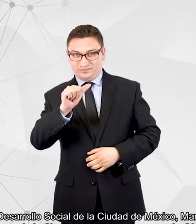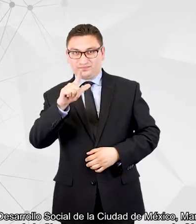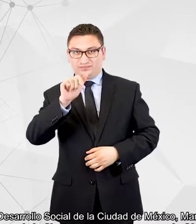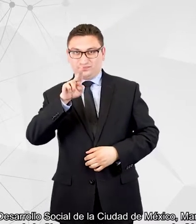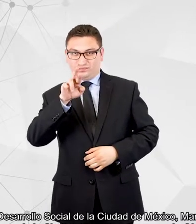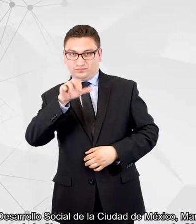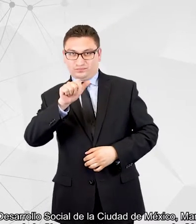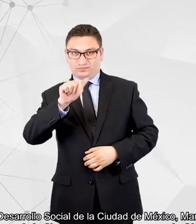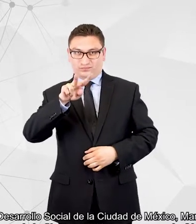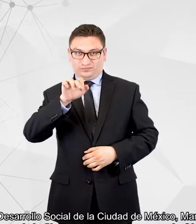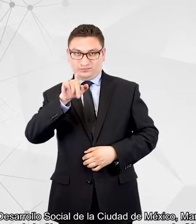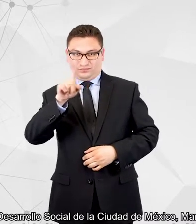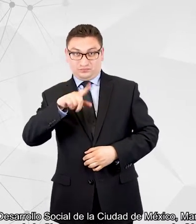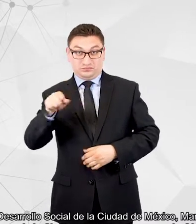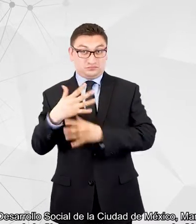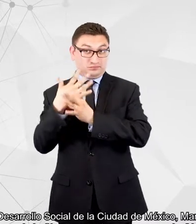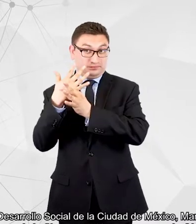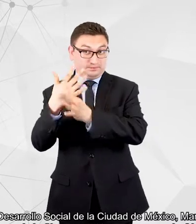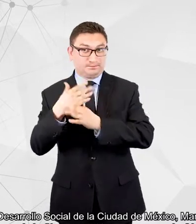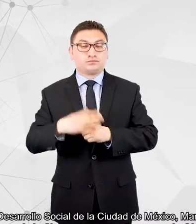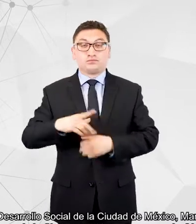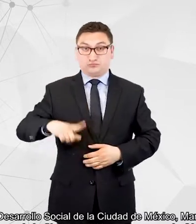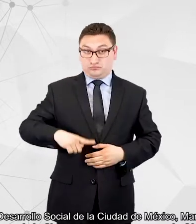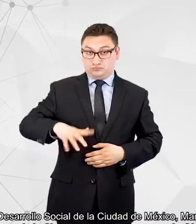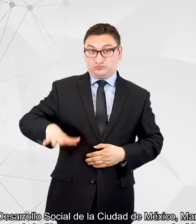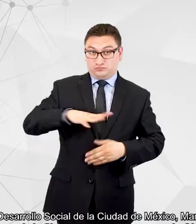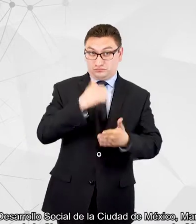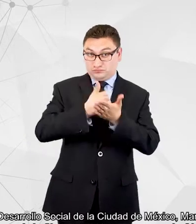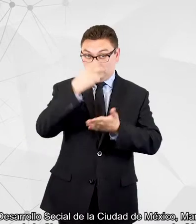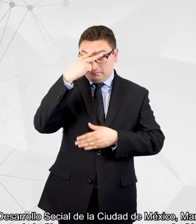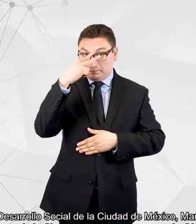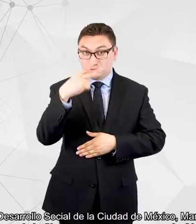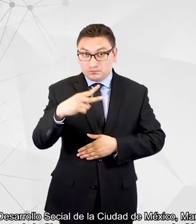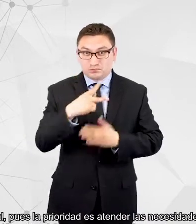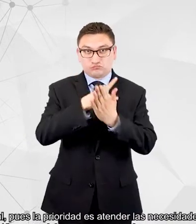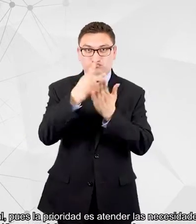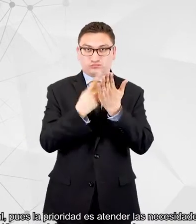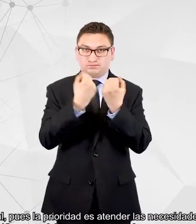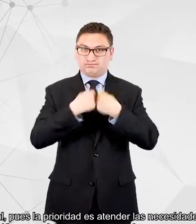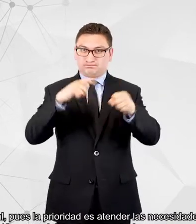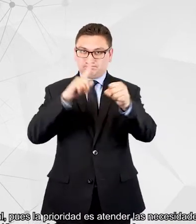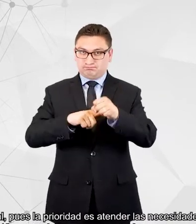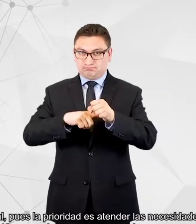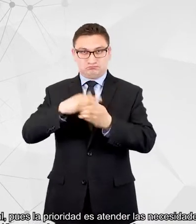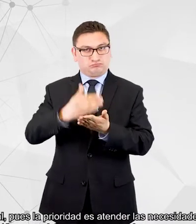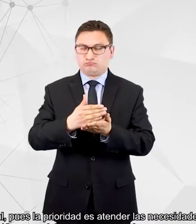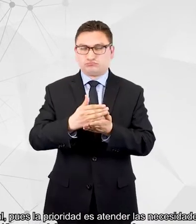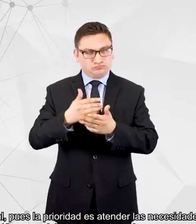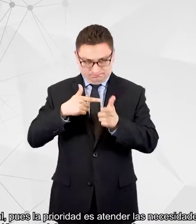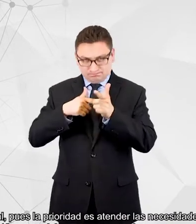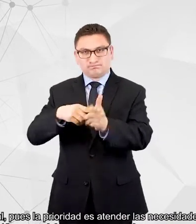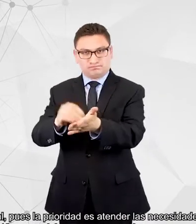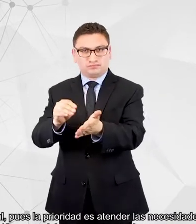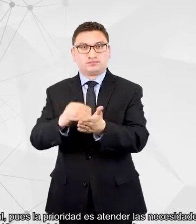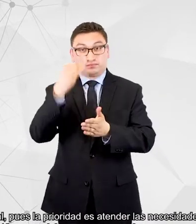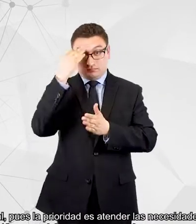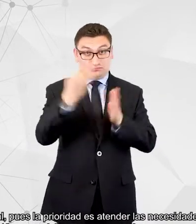aseguró que el gobierno de la Ciudad de México no suspenderá los programas sociales por la veda electoral, pues la prioridad es atender las